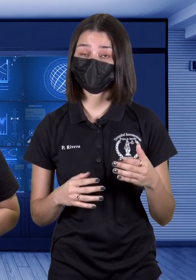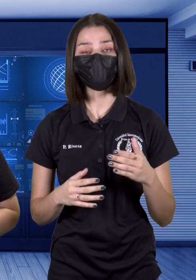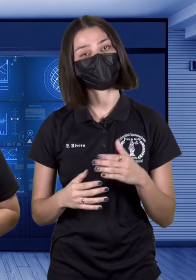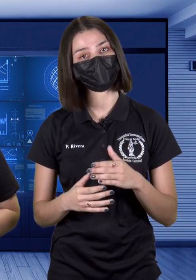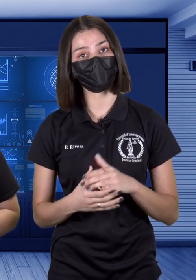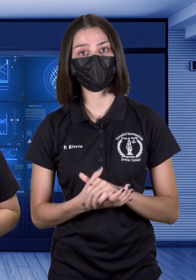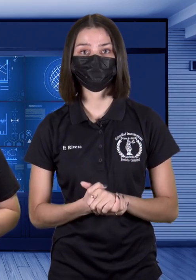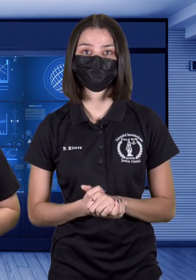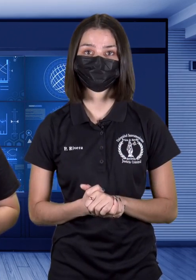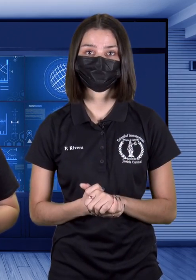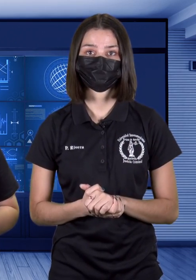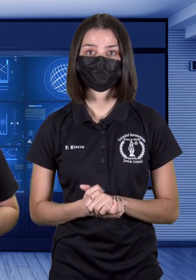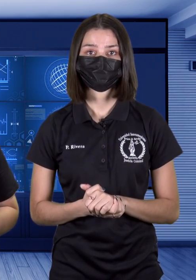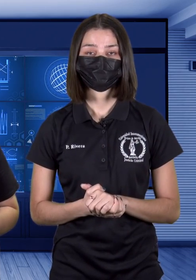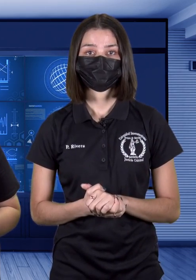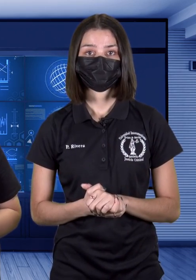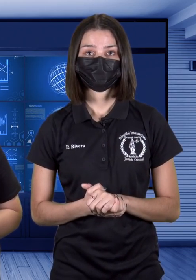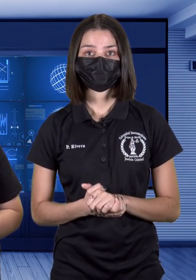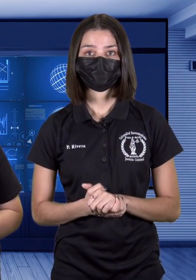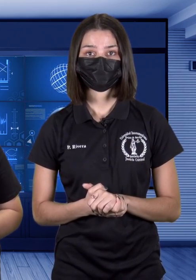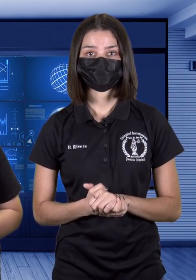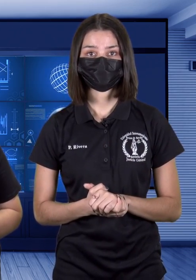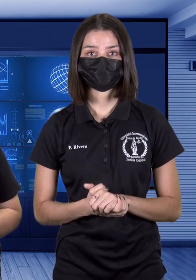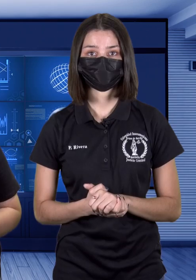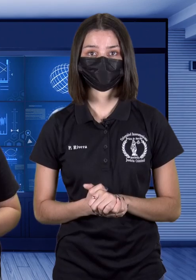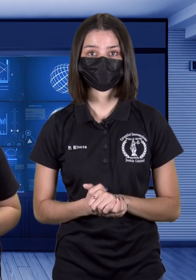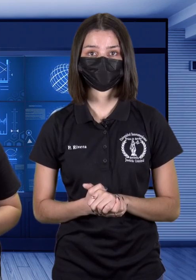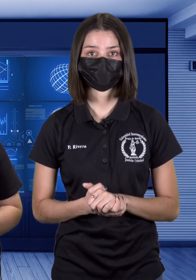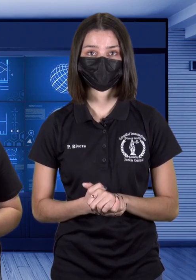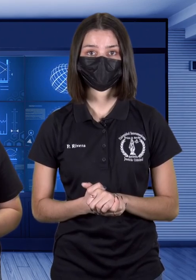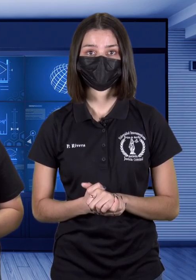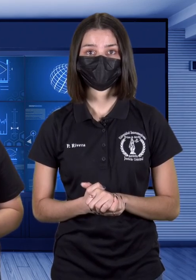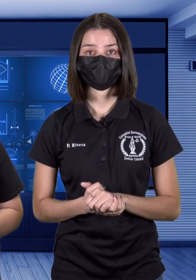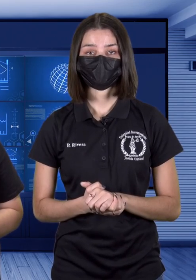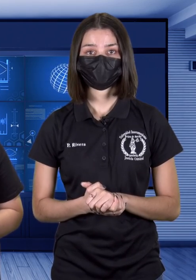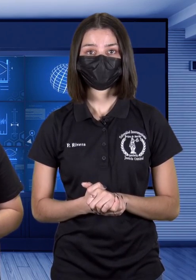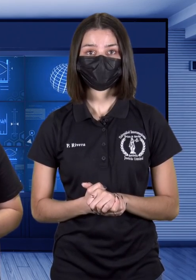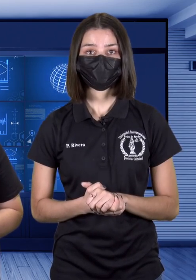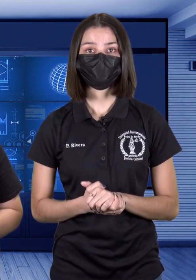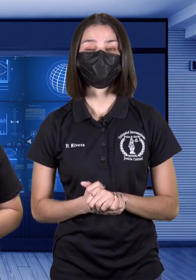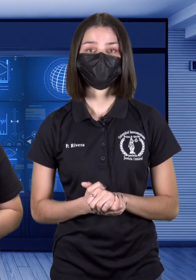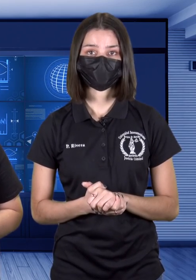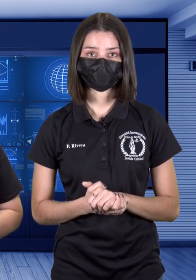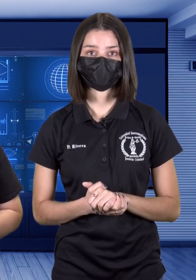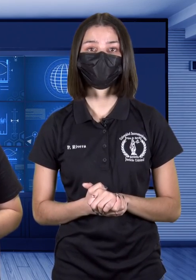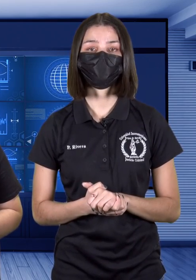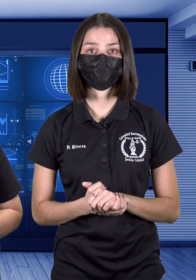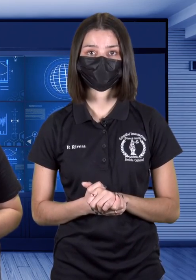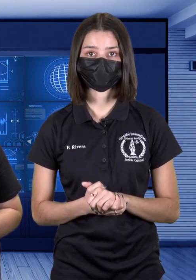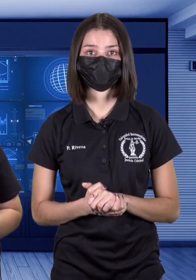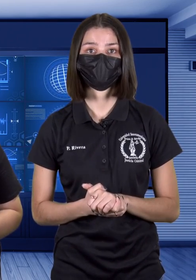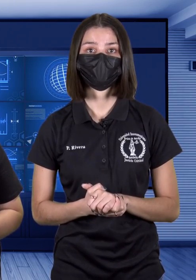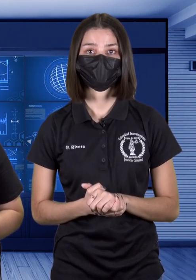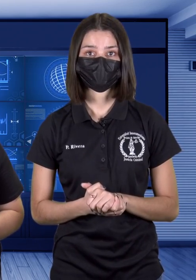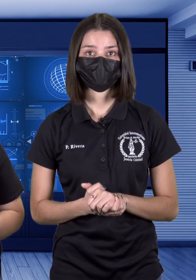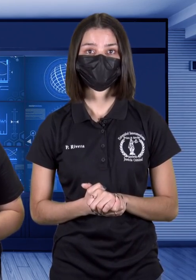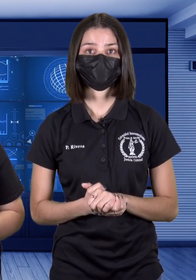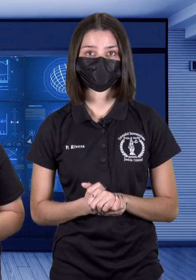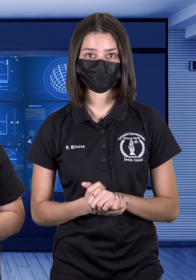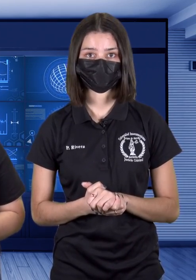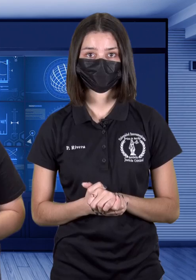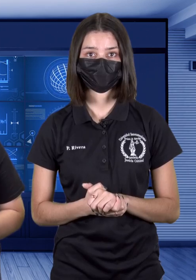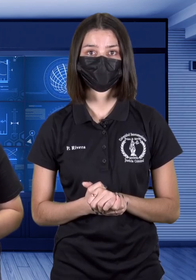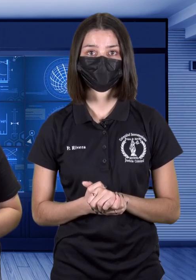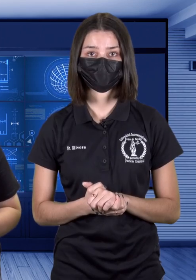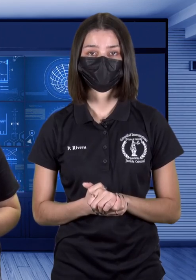criminal o ilegal. ¿Qué hacer si eres víctima de un ataque cibernético? Lo primero que debes hacer es capturar la imagen de la pantalla si está visible la